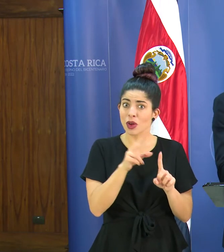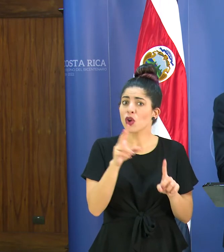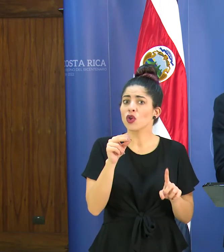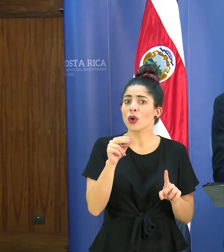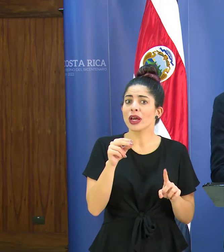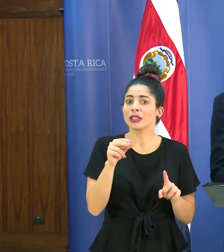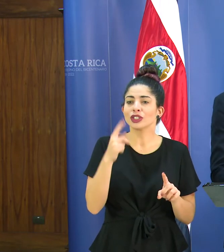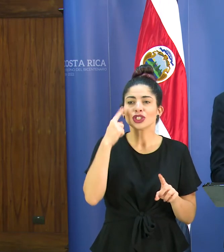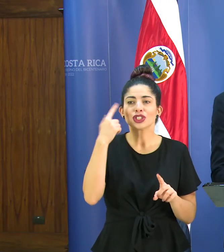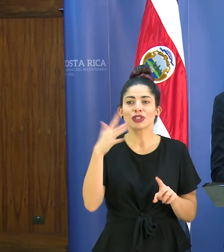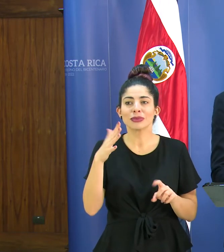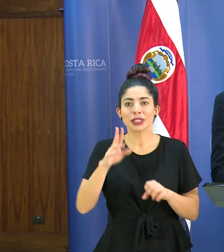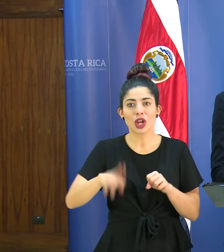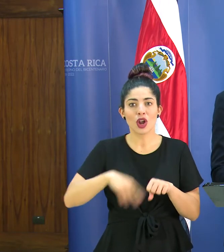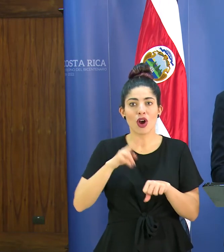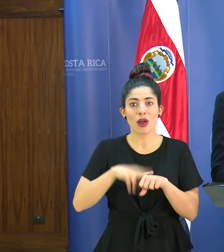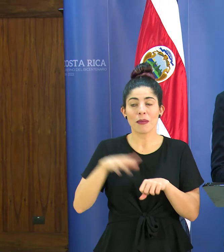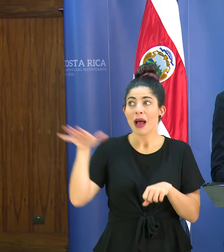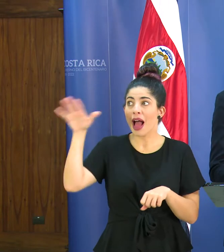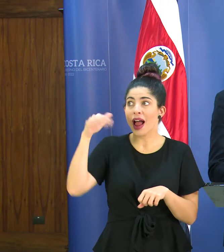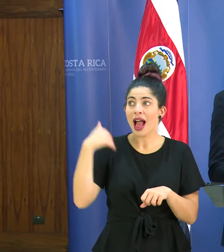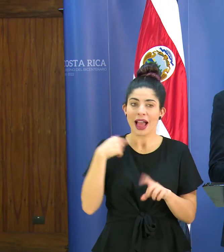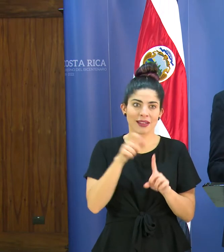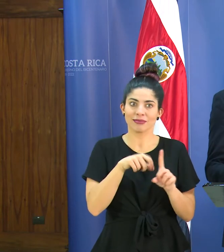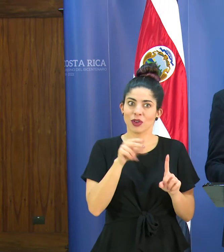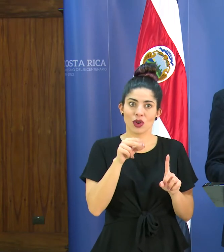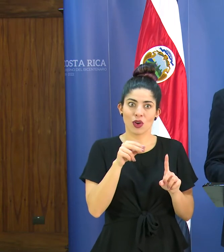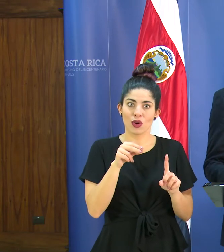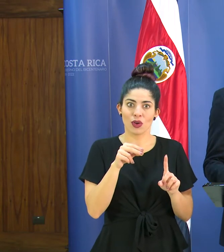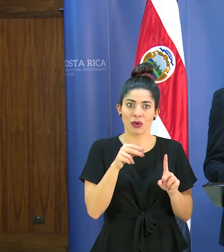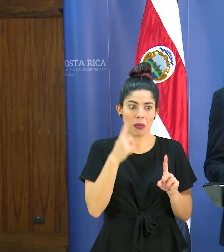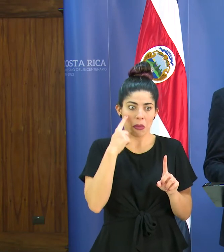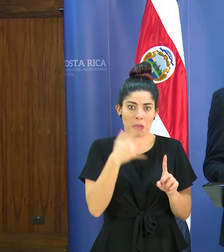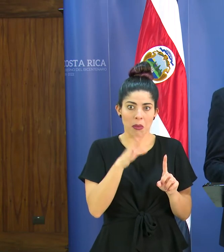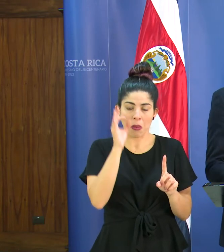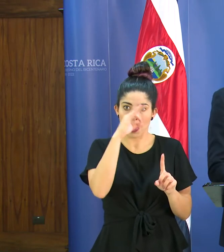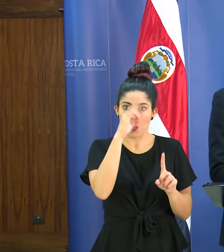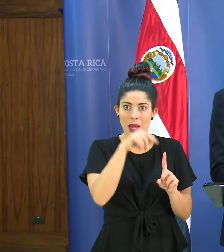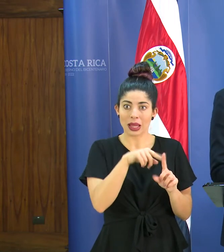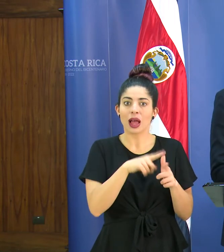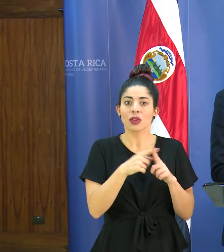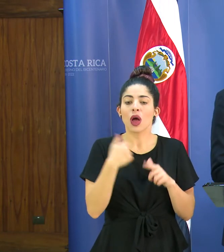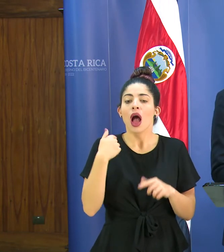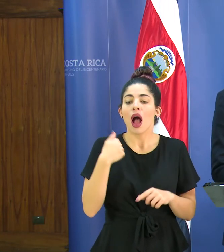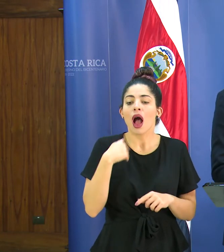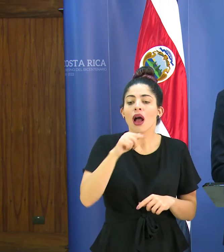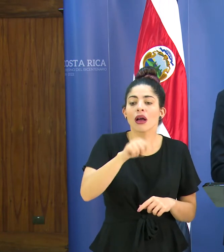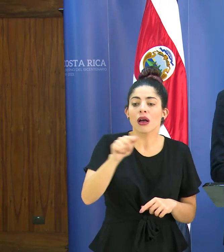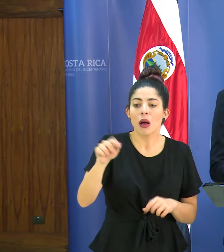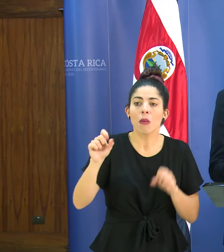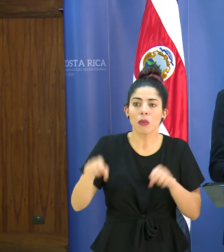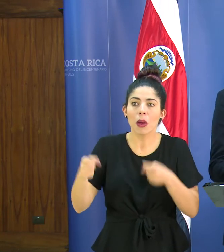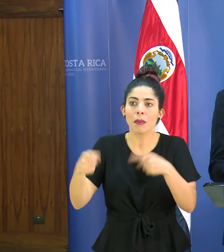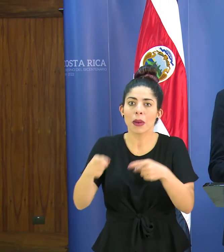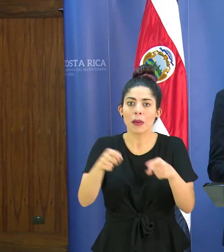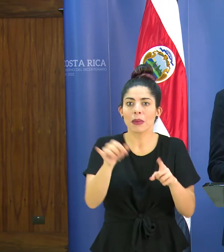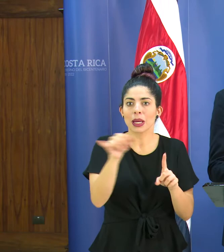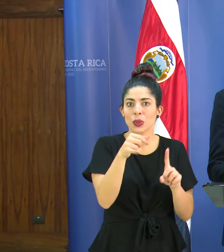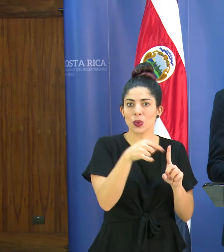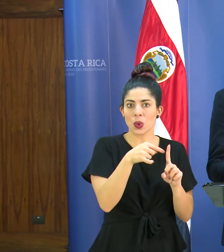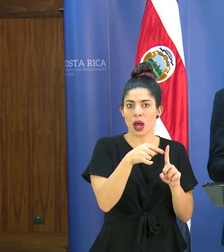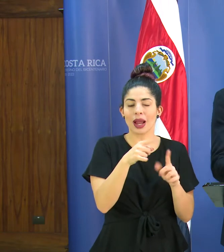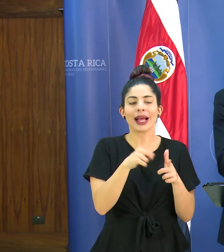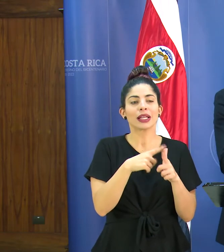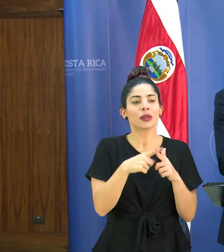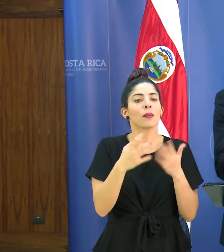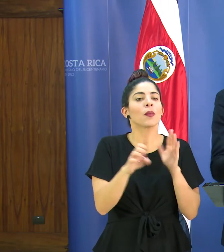típico sospechoso como tal y que eso puede estar pasando perfectamente en otros focos o en otros lugares entonces eso es una